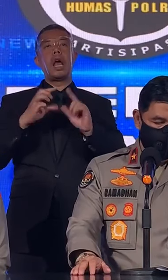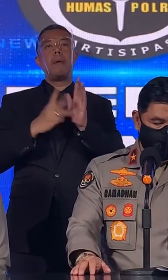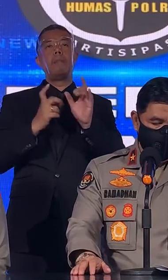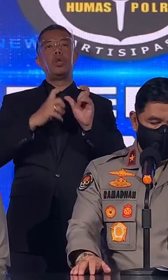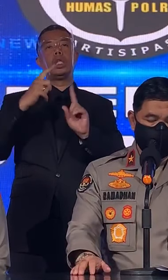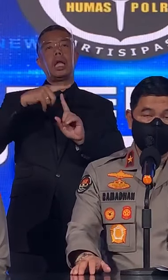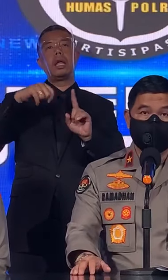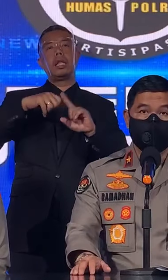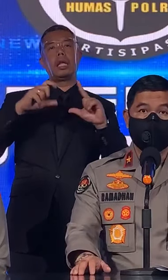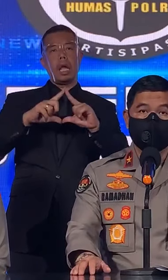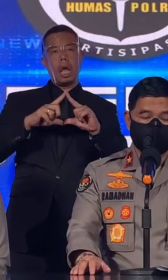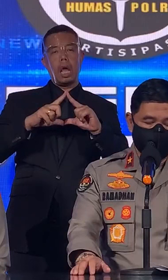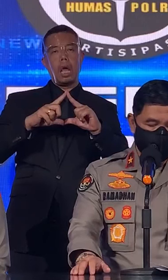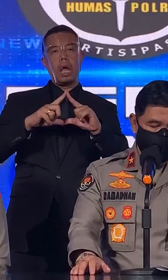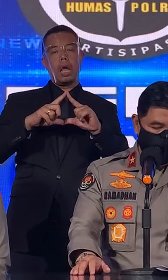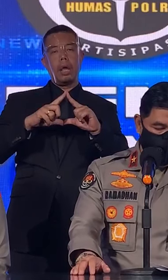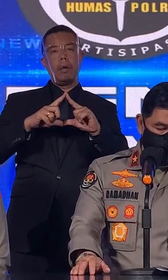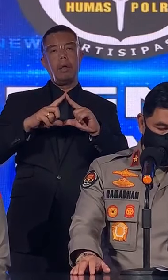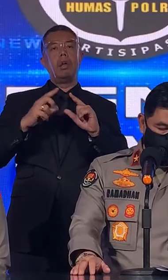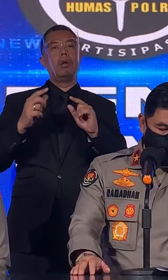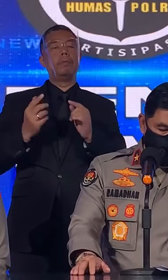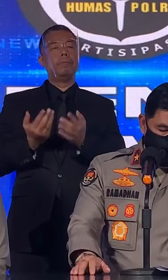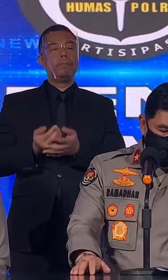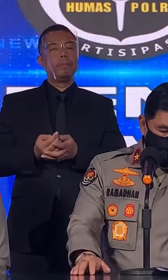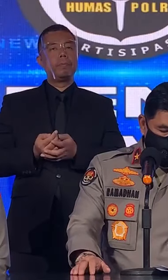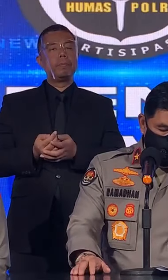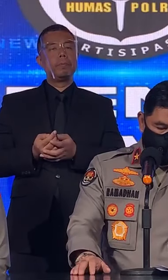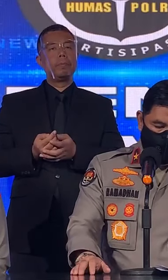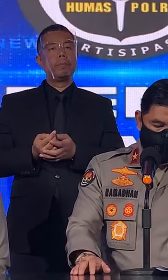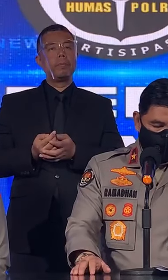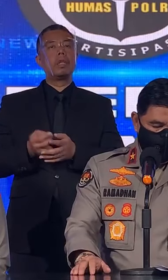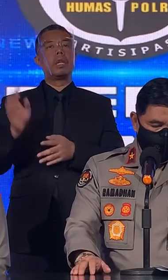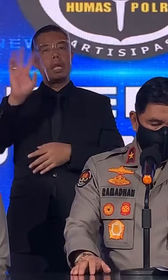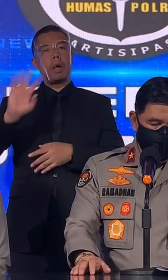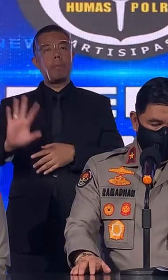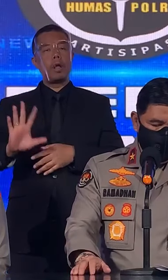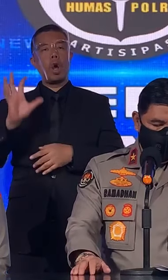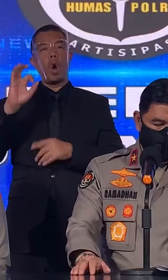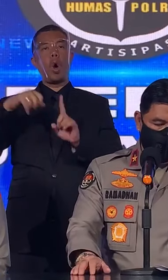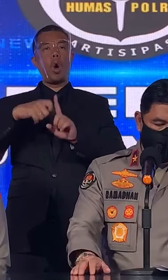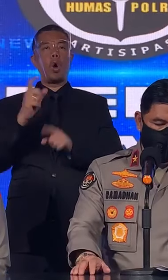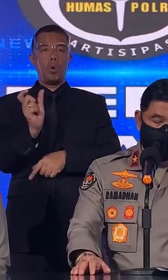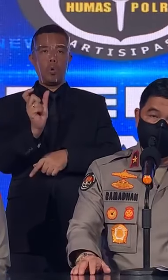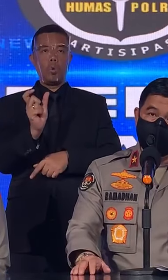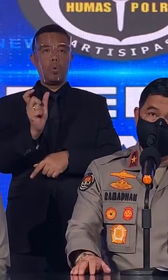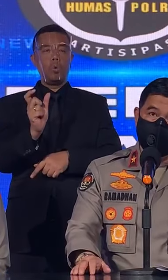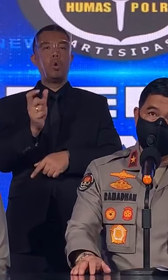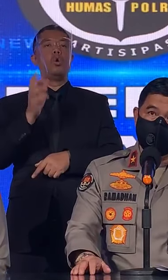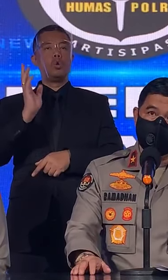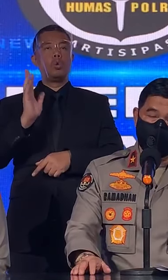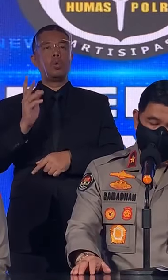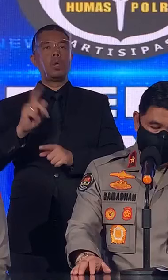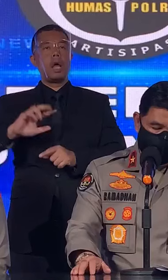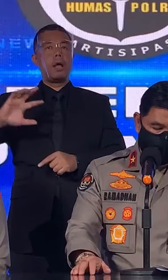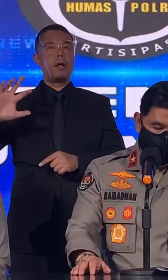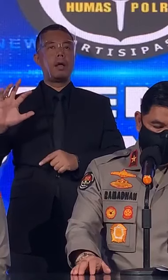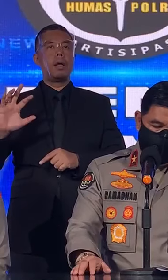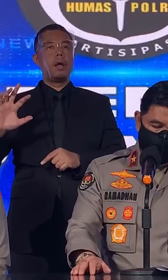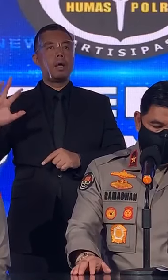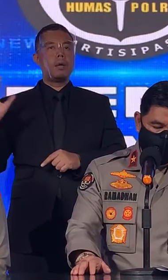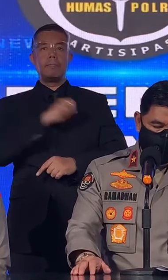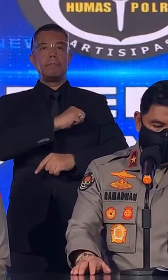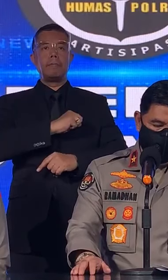Nusantara. Di Kabupaten Oku telah terjadi curas